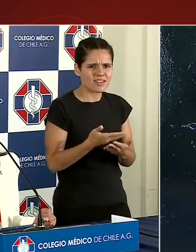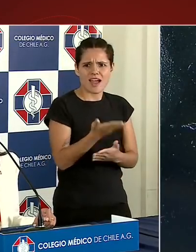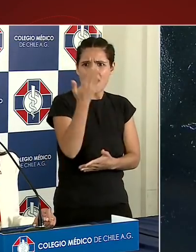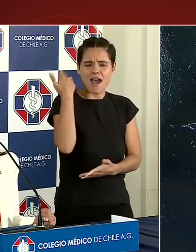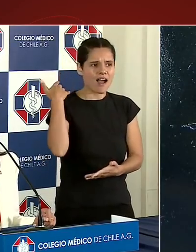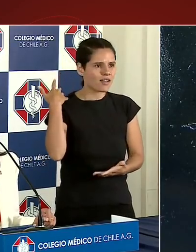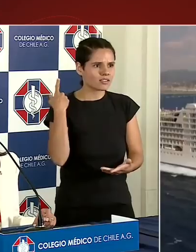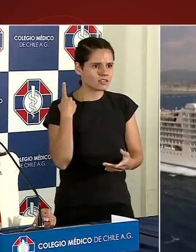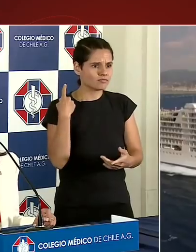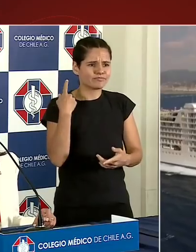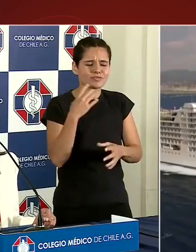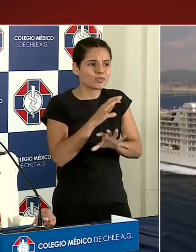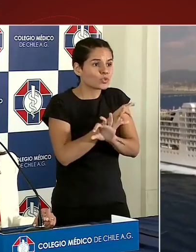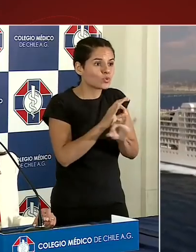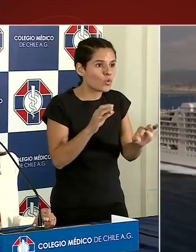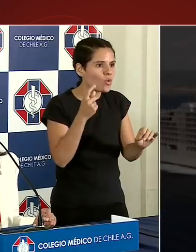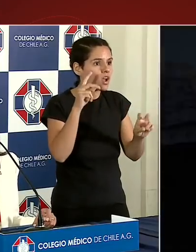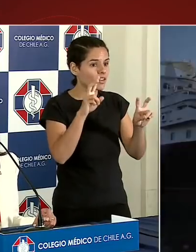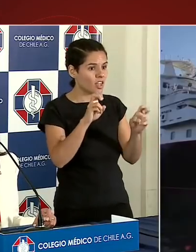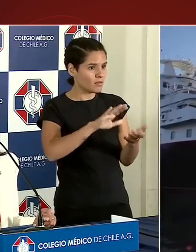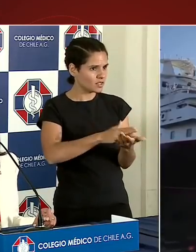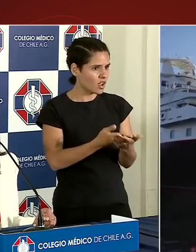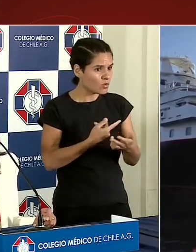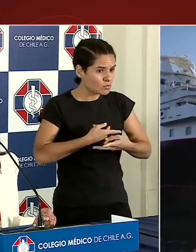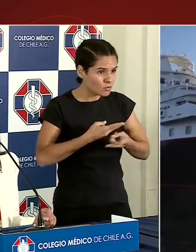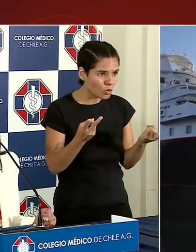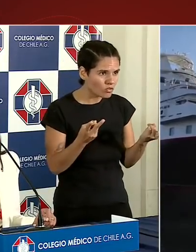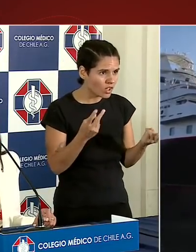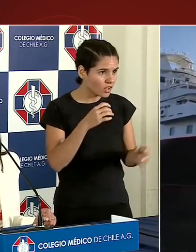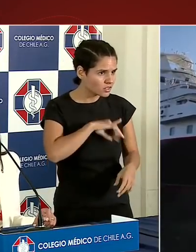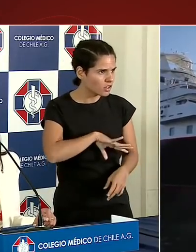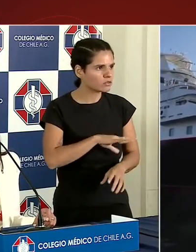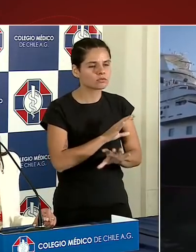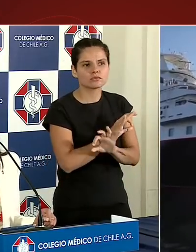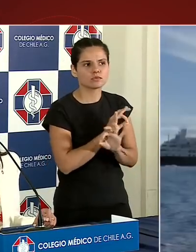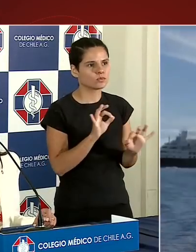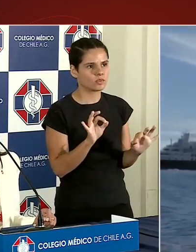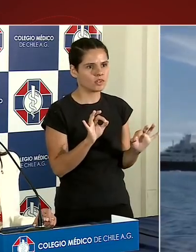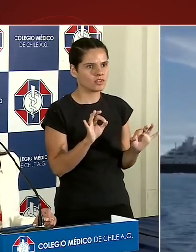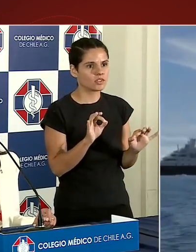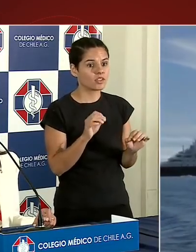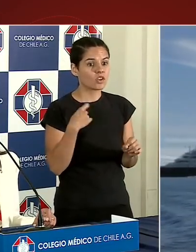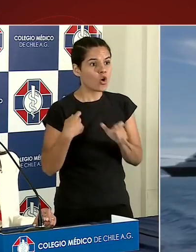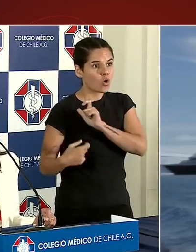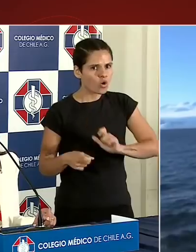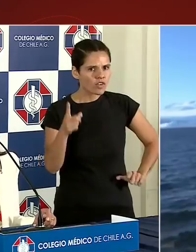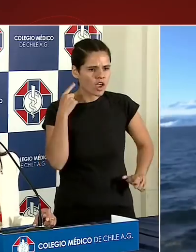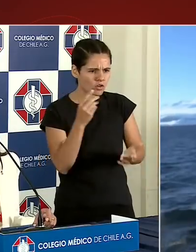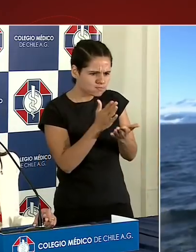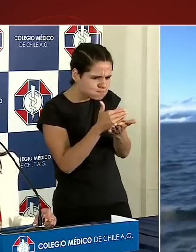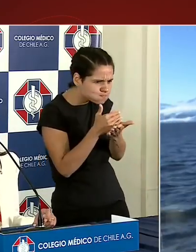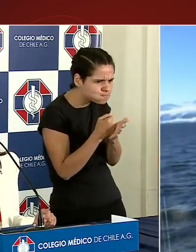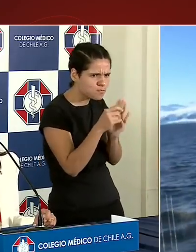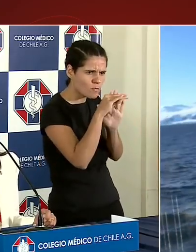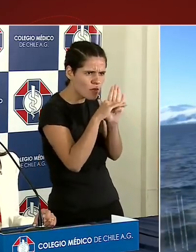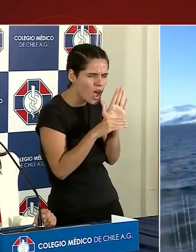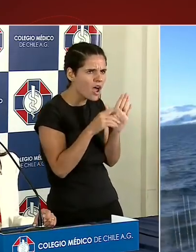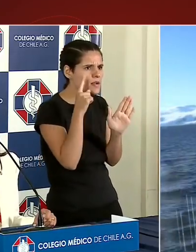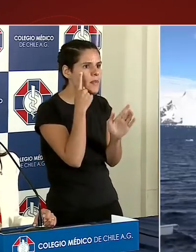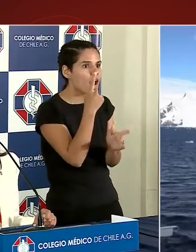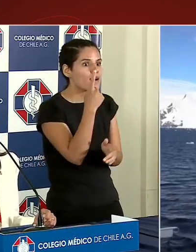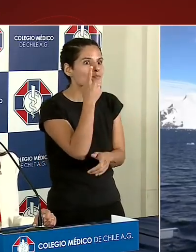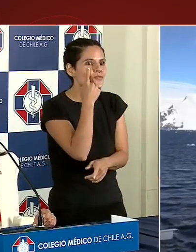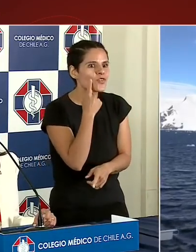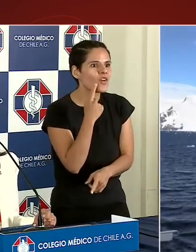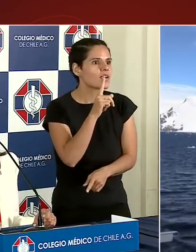institucional de la salud pública chilena. La estrategia que ha tomado el Gobierno de diagnosticar para